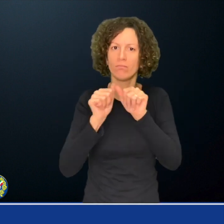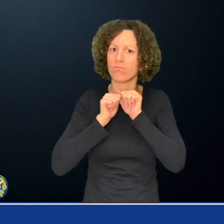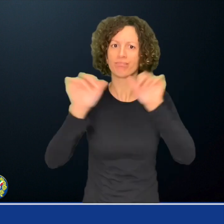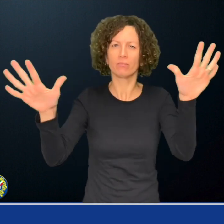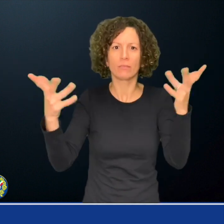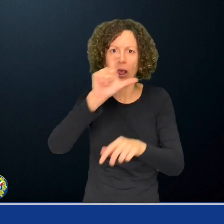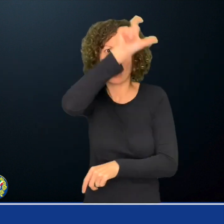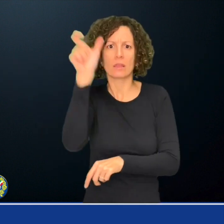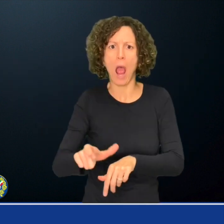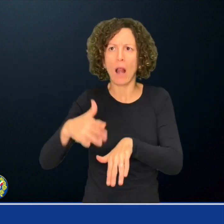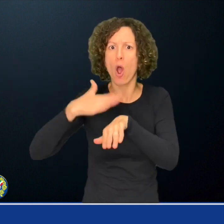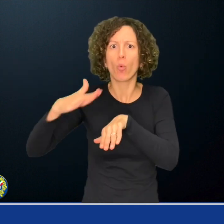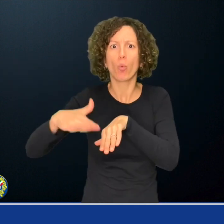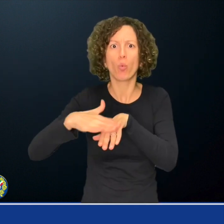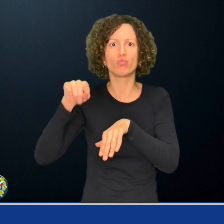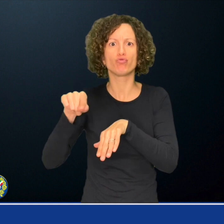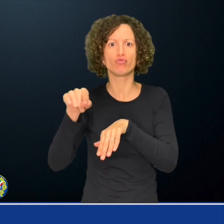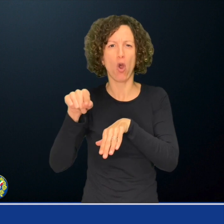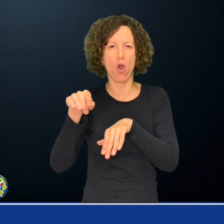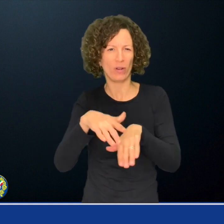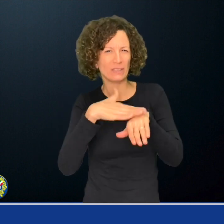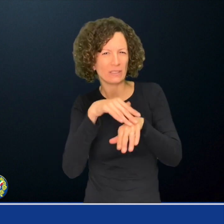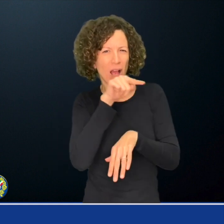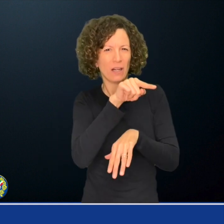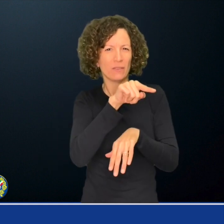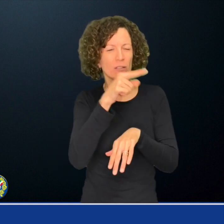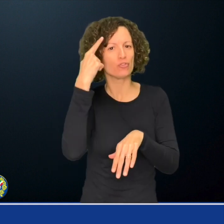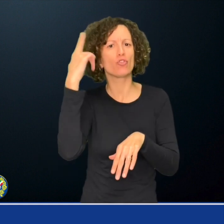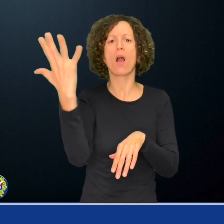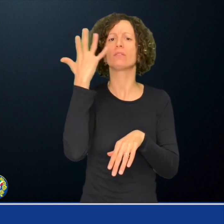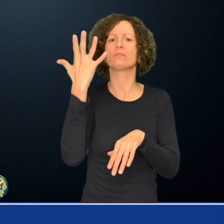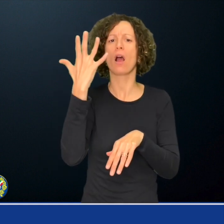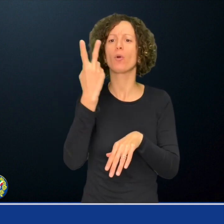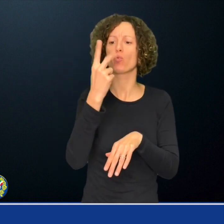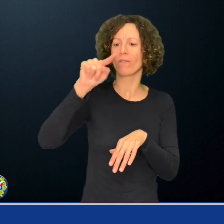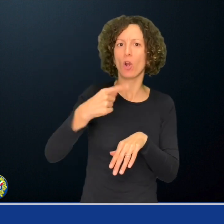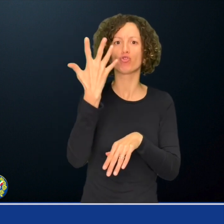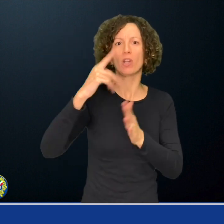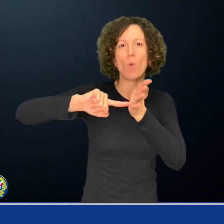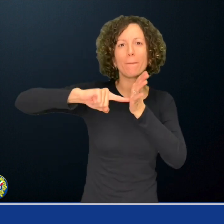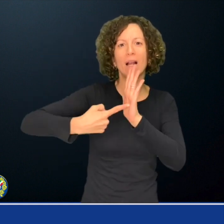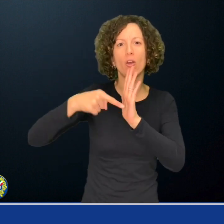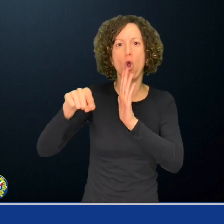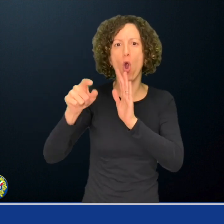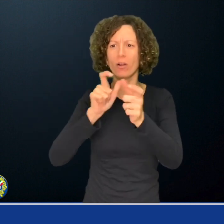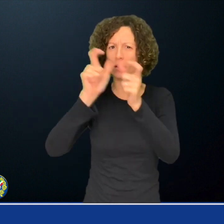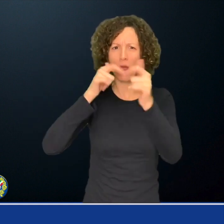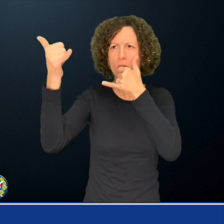circa 2,5 milioni di interazioni all'anno, grazie anche alla nuova app e al nuovo servizio di video chat